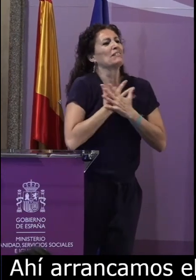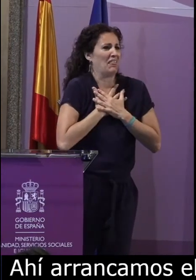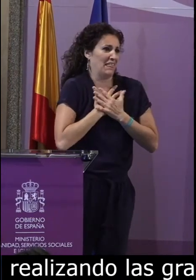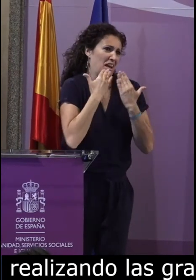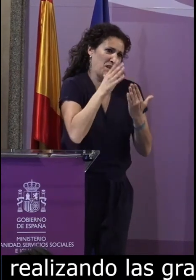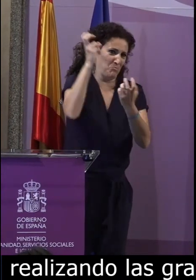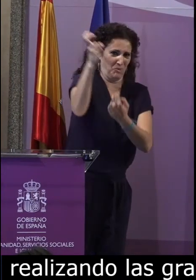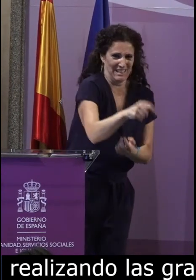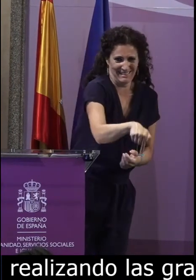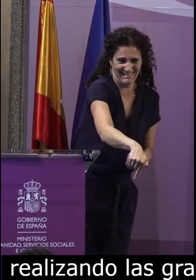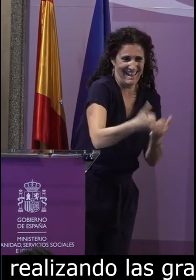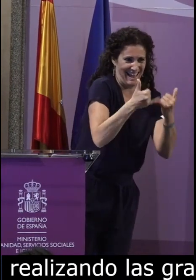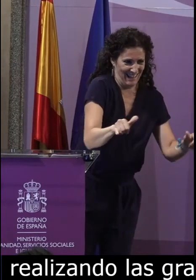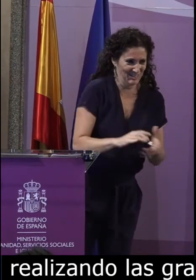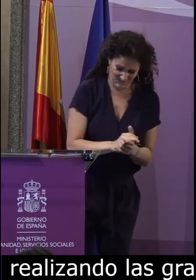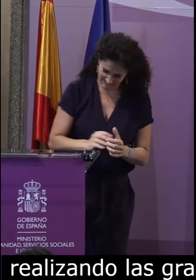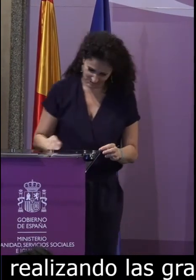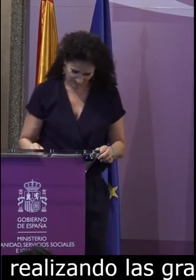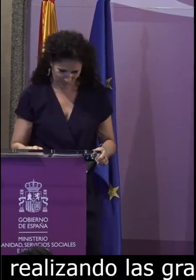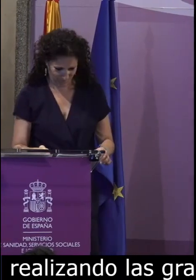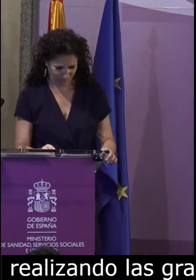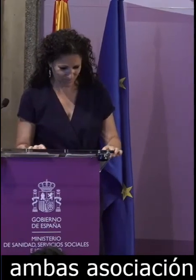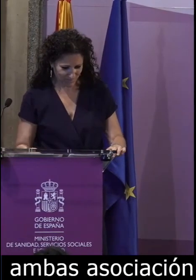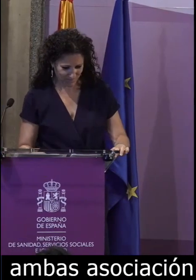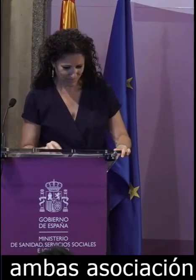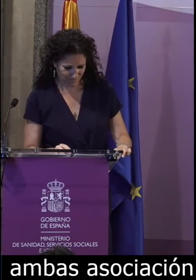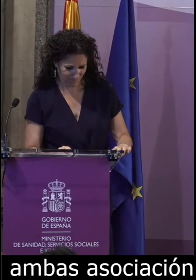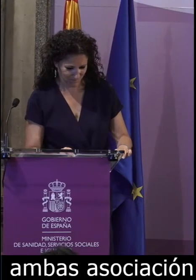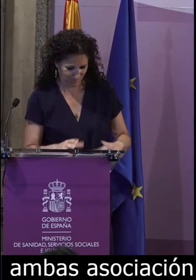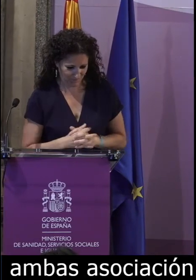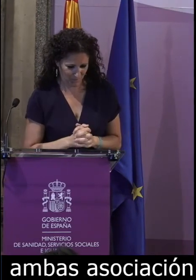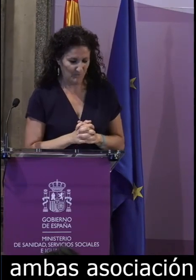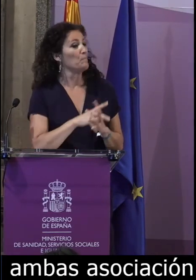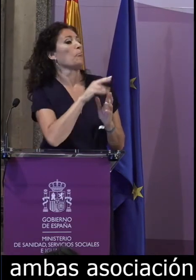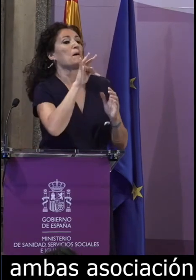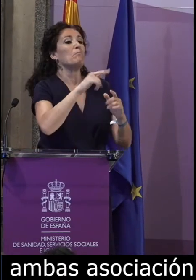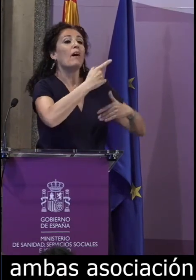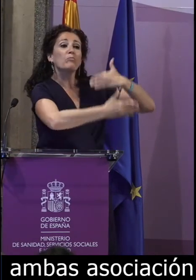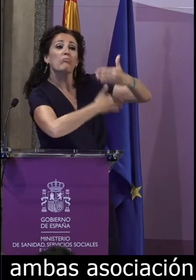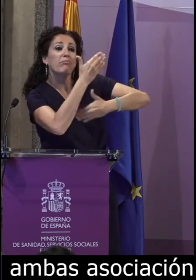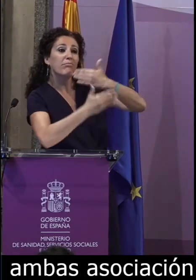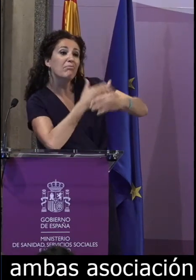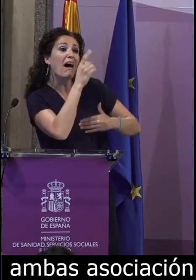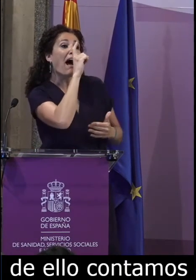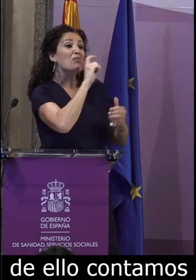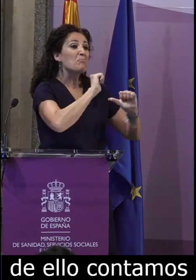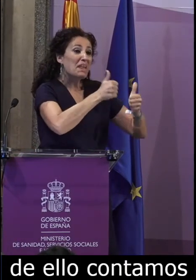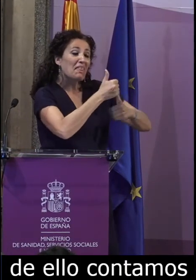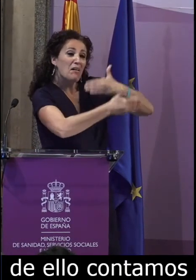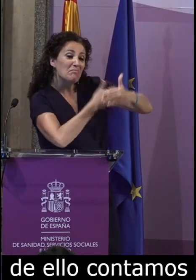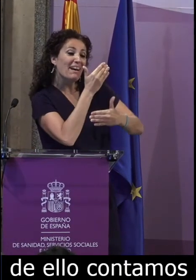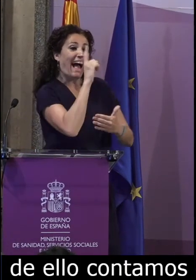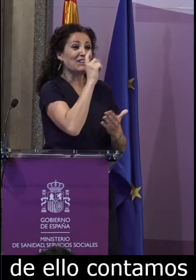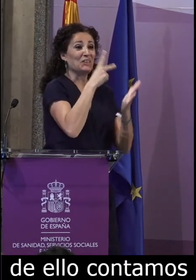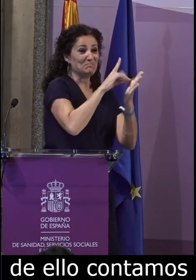contamos con algunos de ellos aquí y quiero aprovechar para darles las gracias porque sin su colaboración esto no hubiera sido tan poco posible.